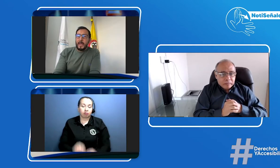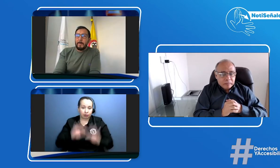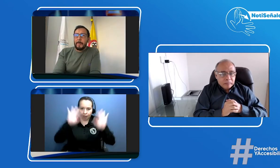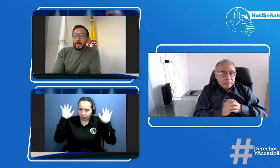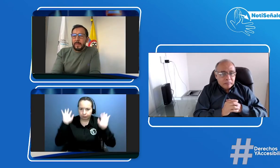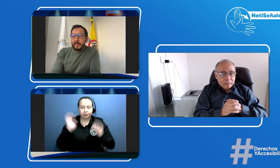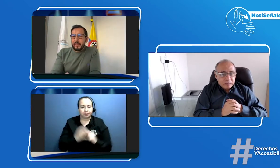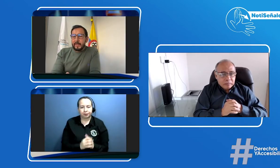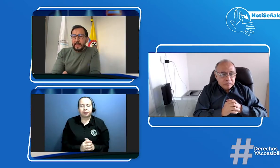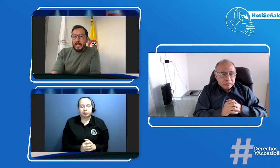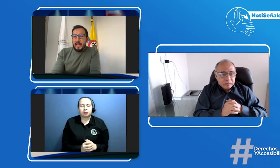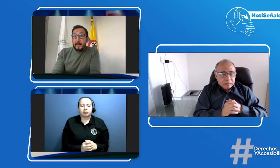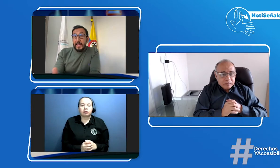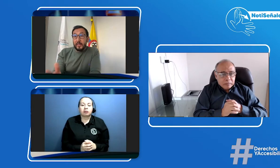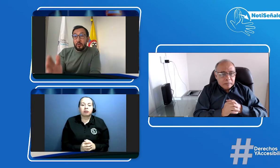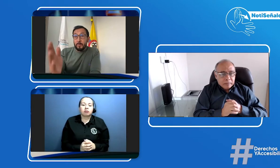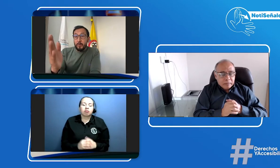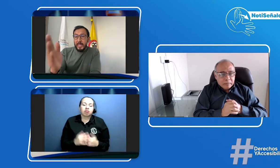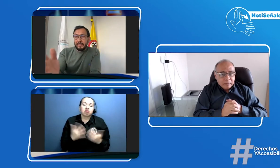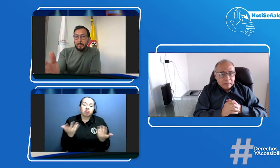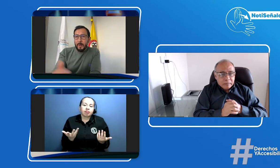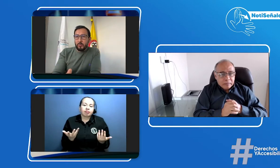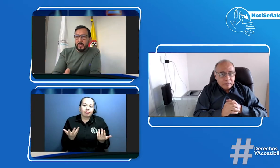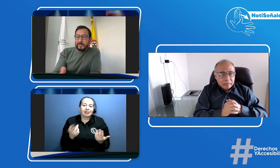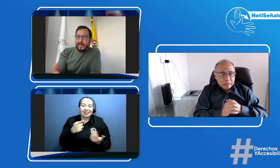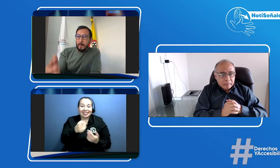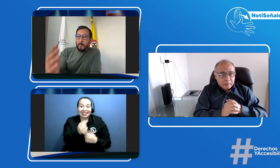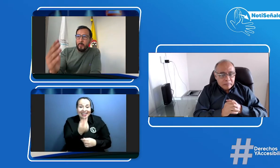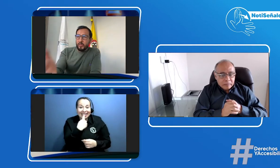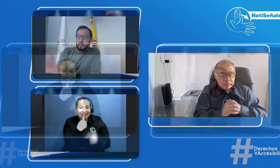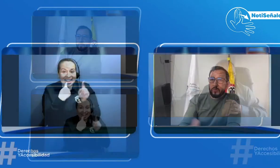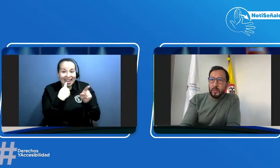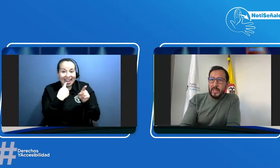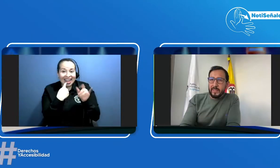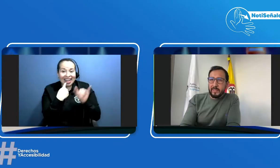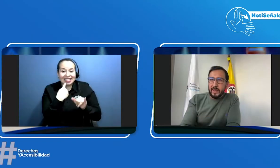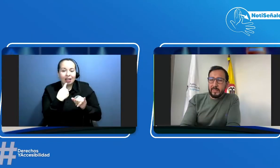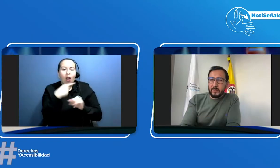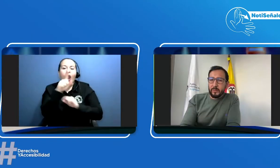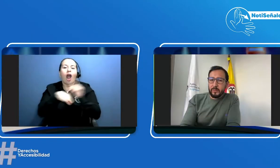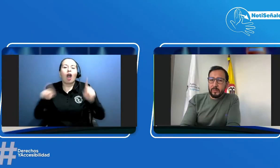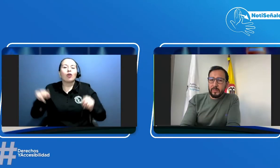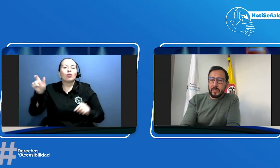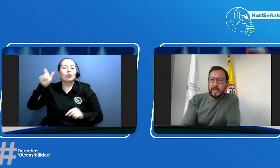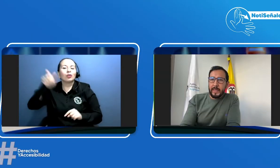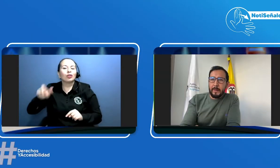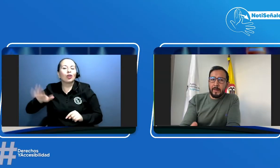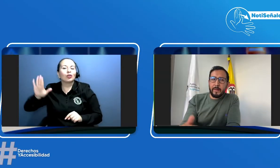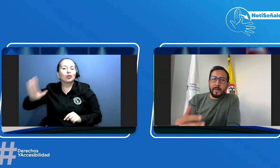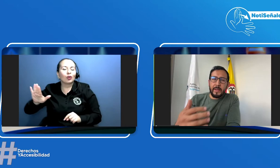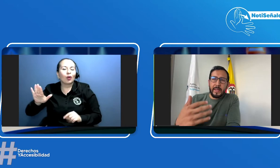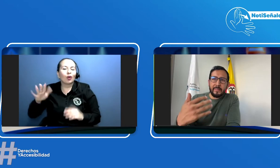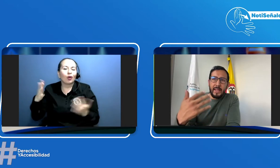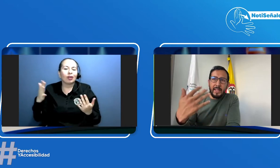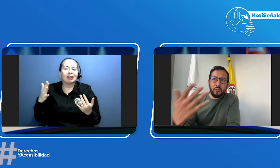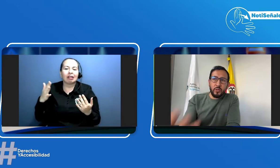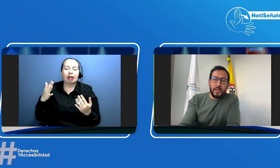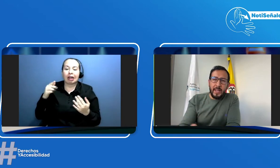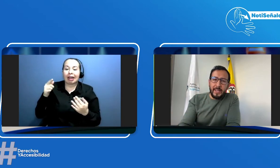y de hecho por esa pregunta es que muchas autoridades de tránsito les ayudan a que